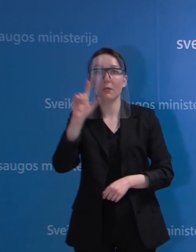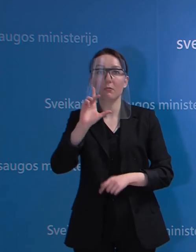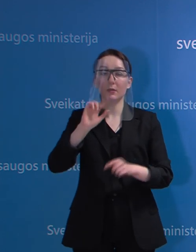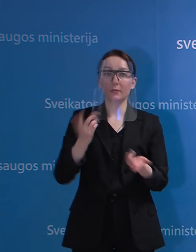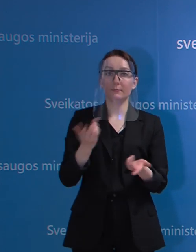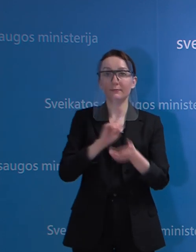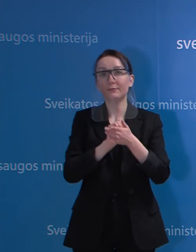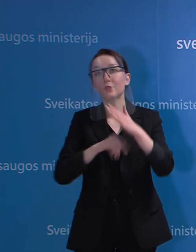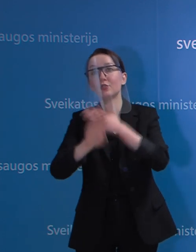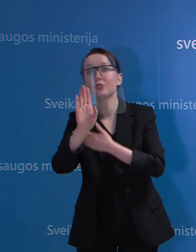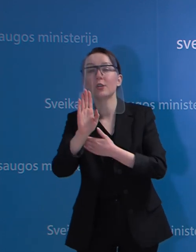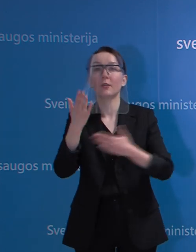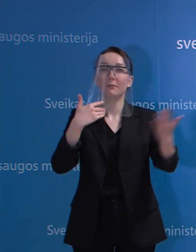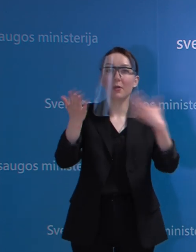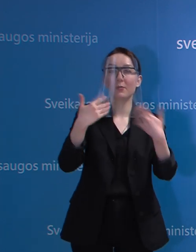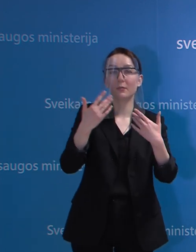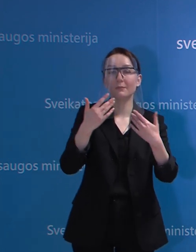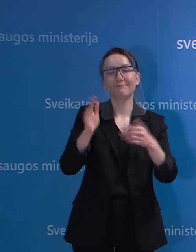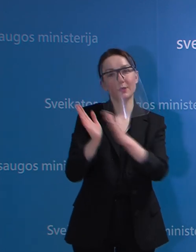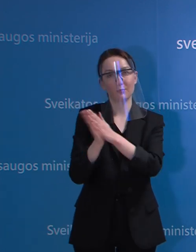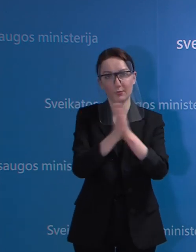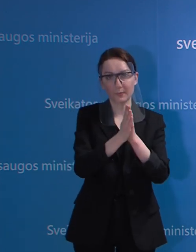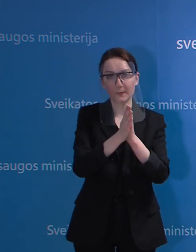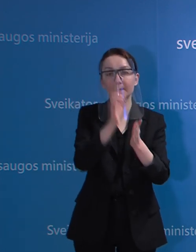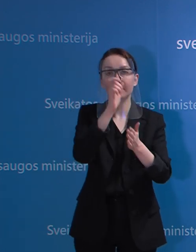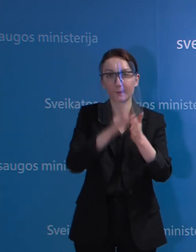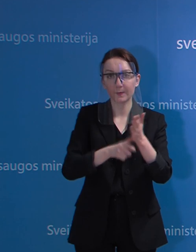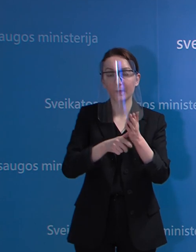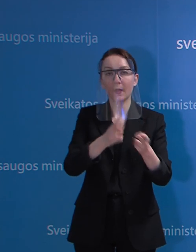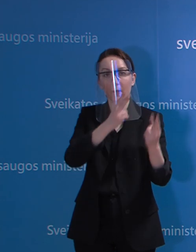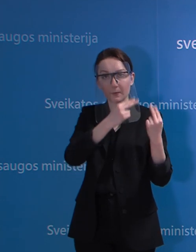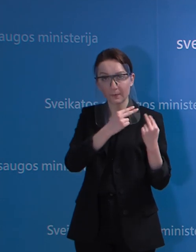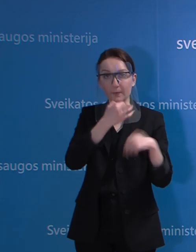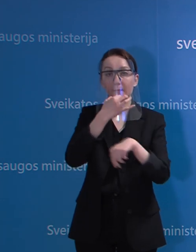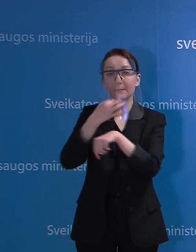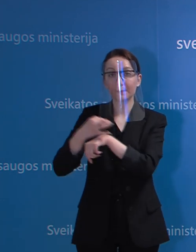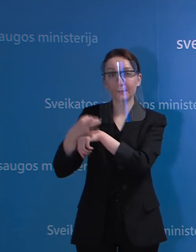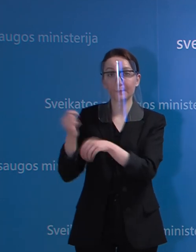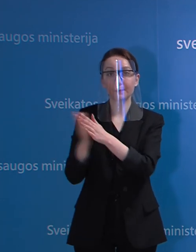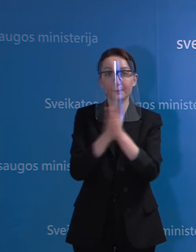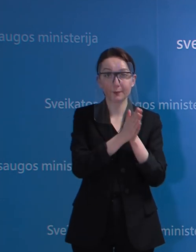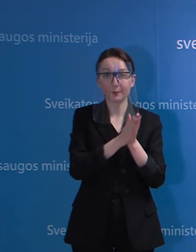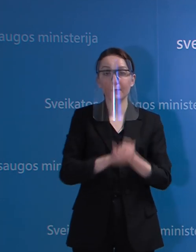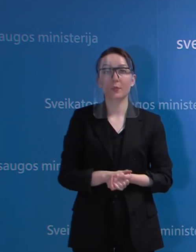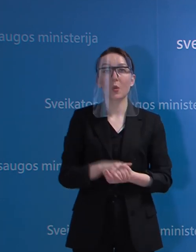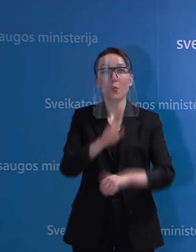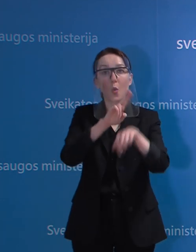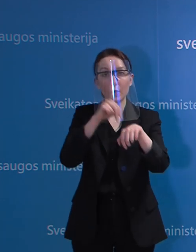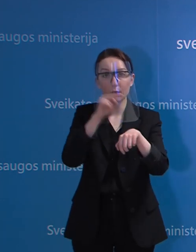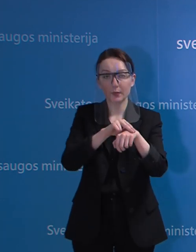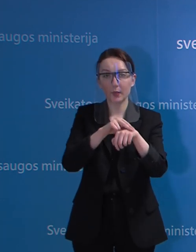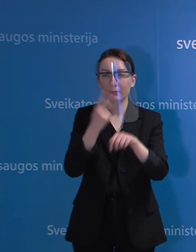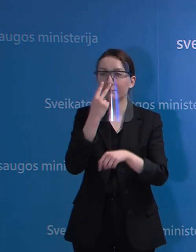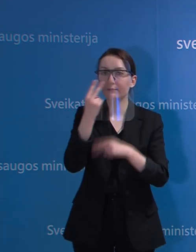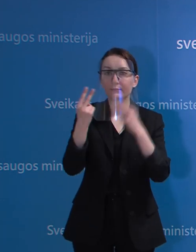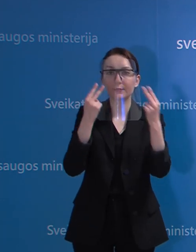kad išeiti į lauką, pabendrauti, bet būkim pilietiški, būkim samoningi. Policija tikrai